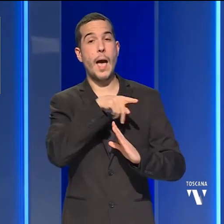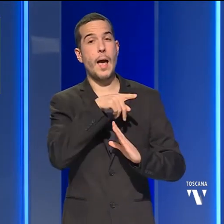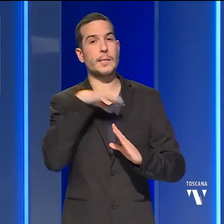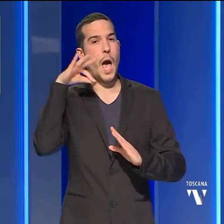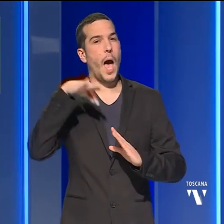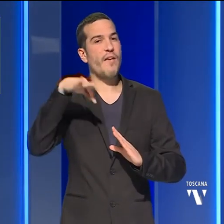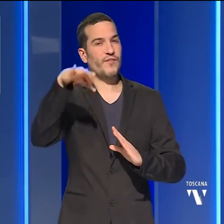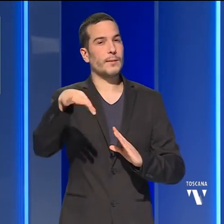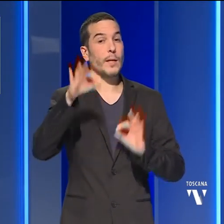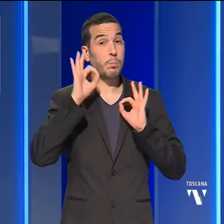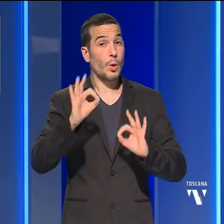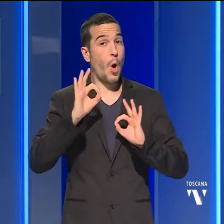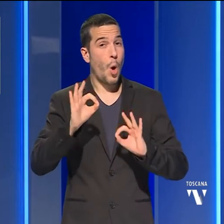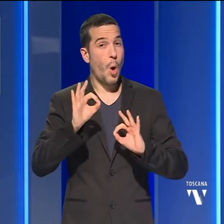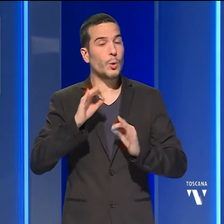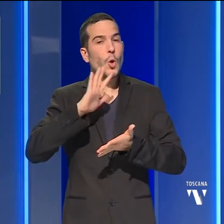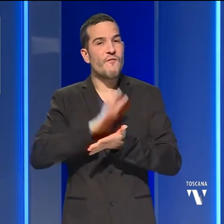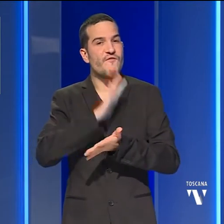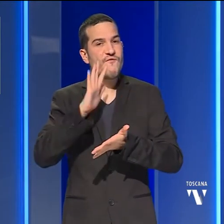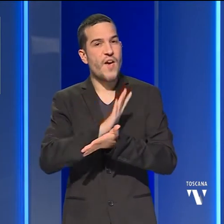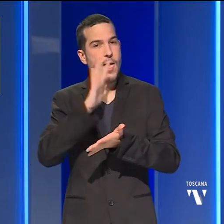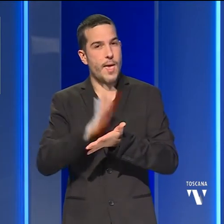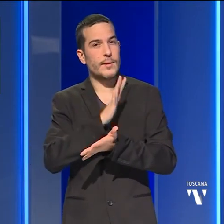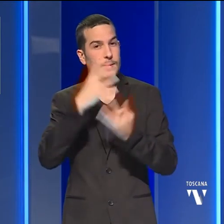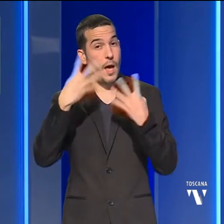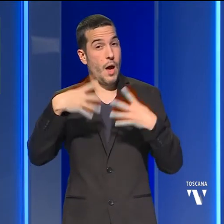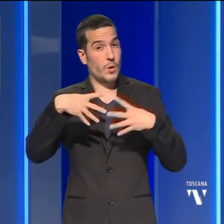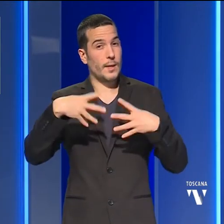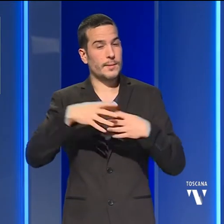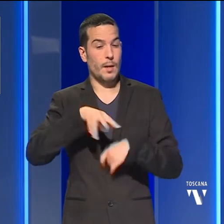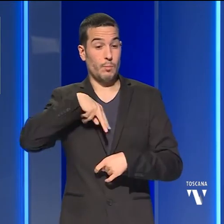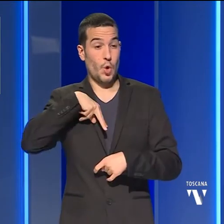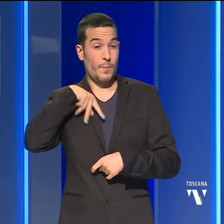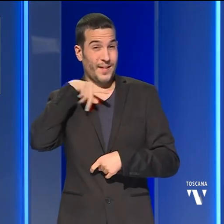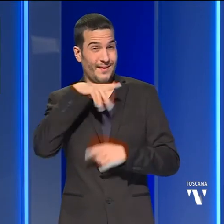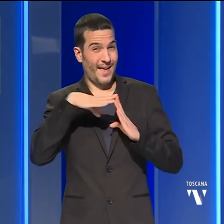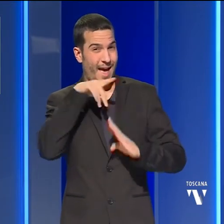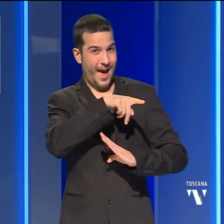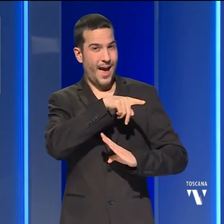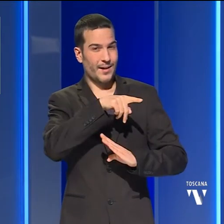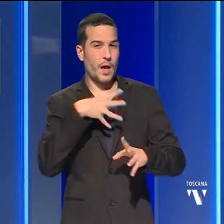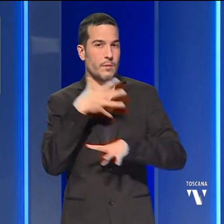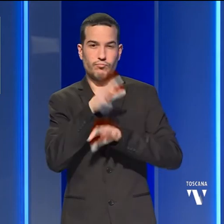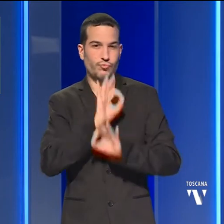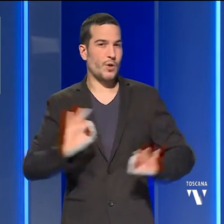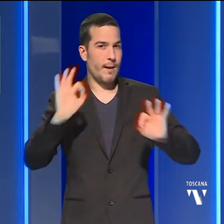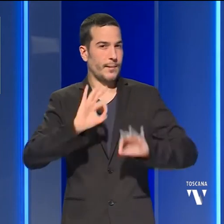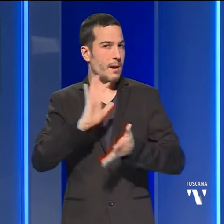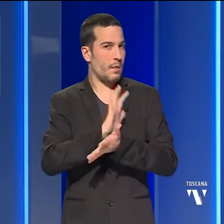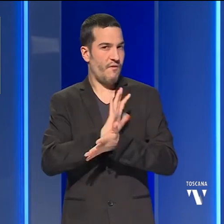affittata proprio per organizzare la festa estranea ai fatti la proprietà dell'immobile.